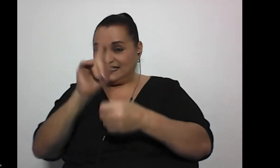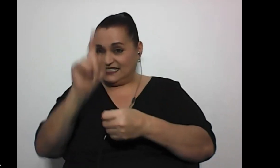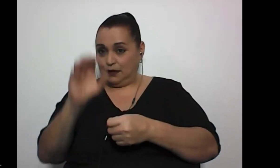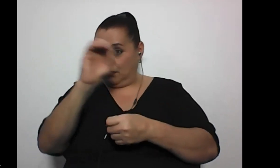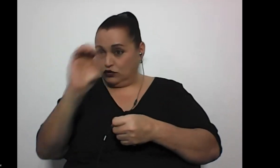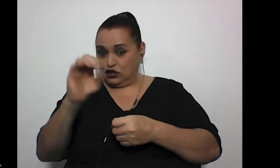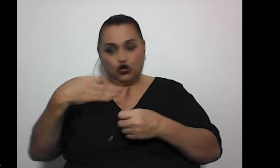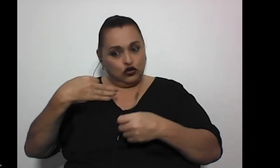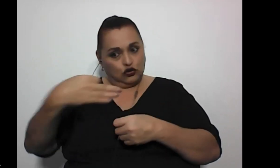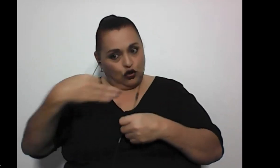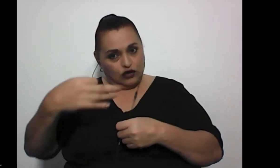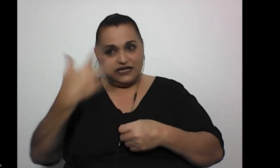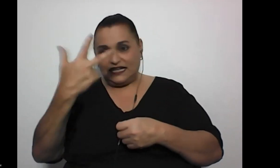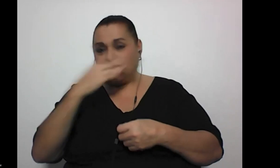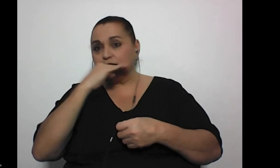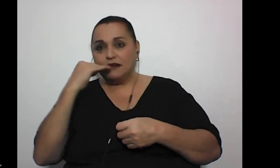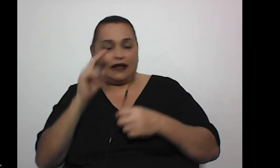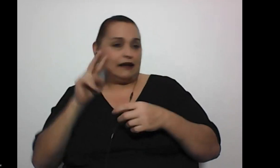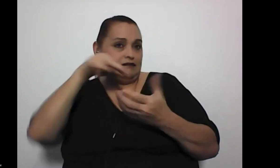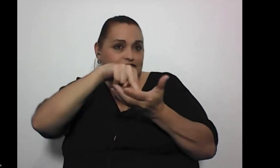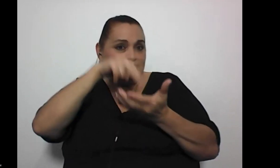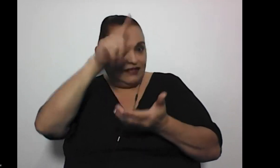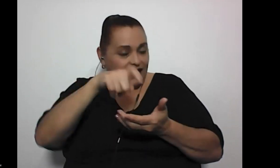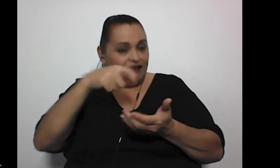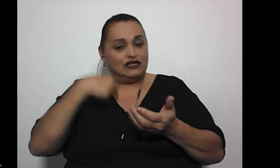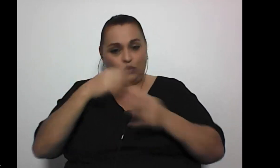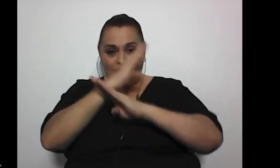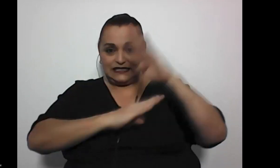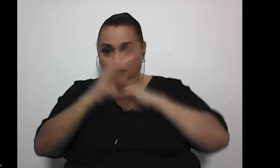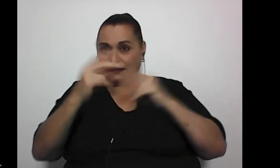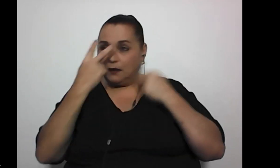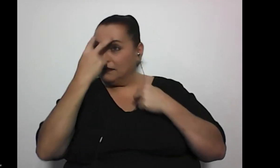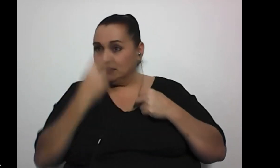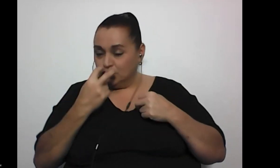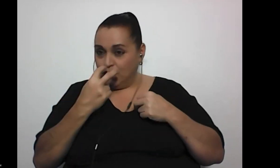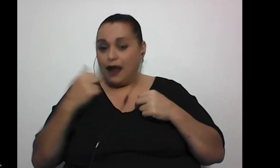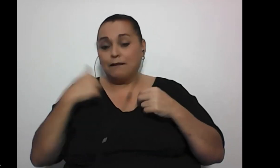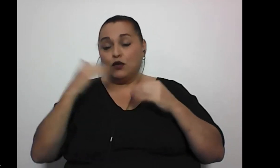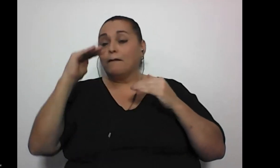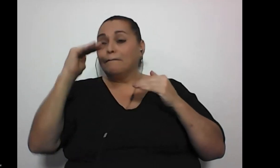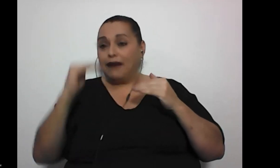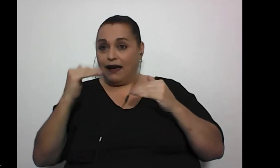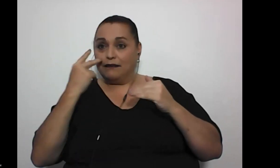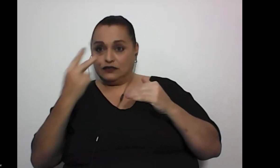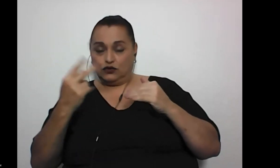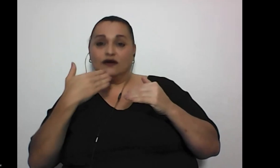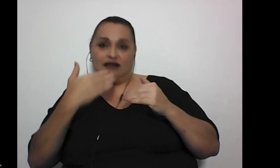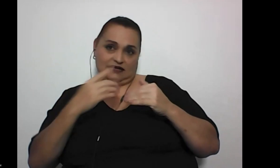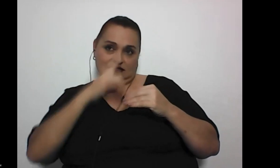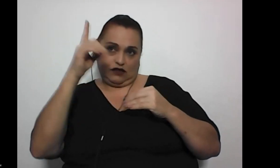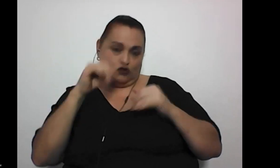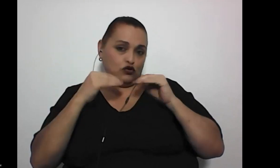que estar todos los días a las 3 de la mañana afuera yo tengo una discapacidad visual pero lo mío es baja visión gracias a Dios todavía